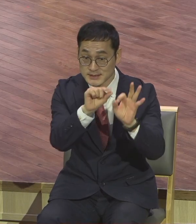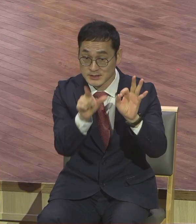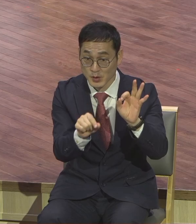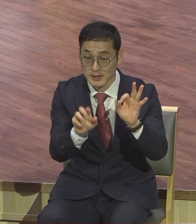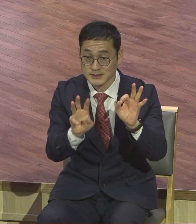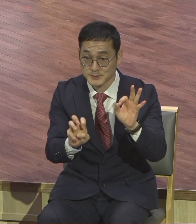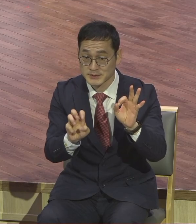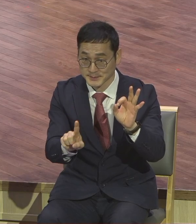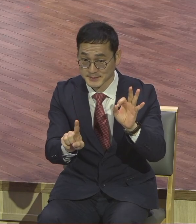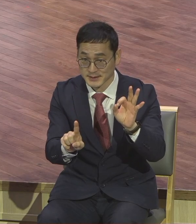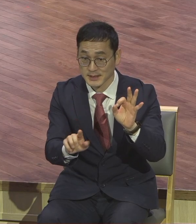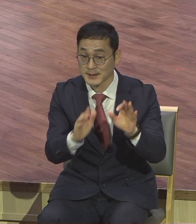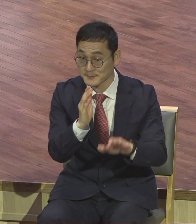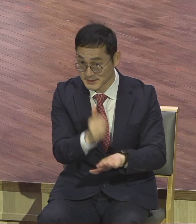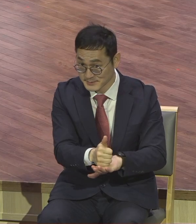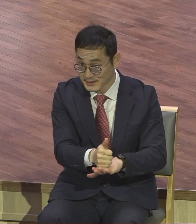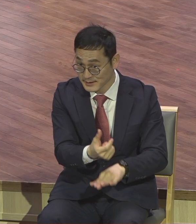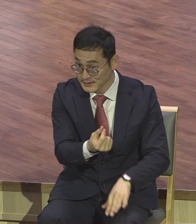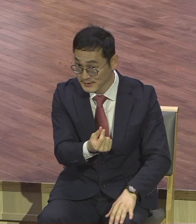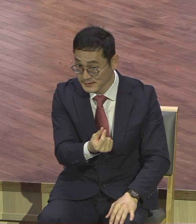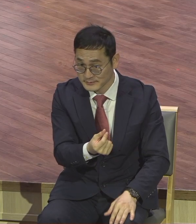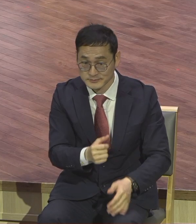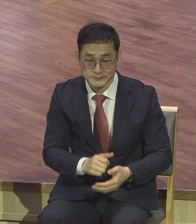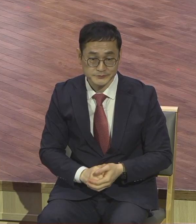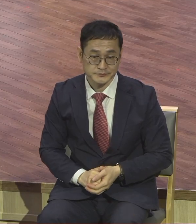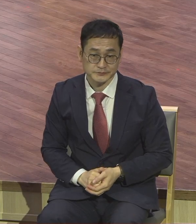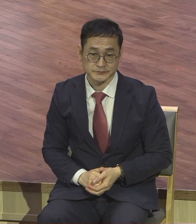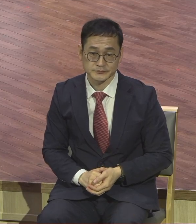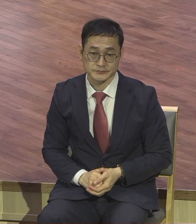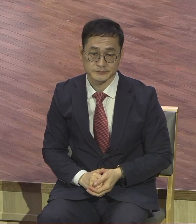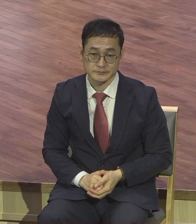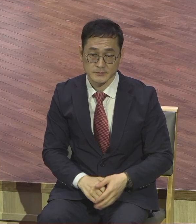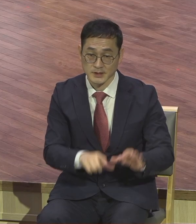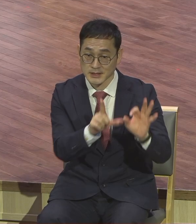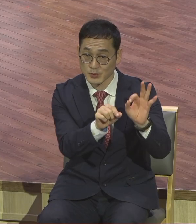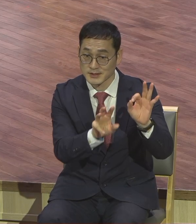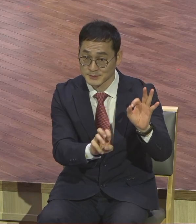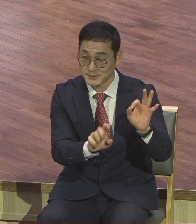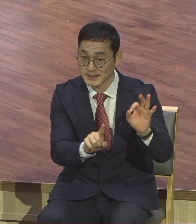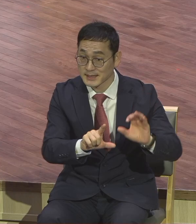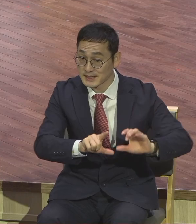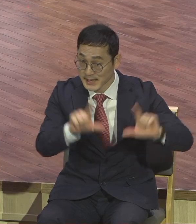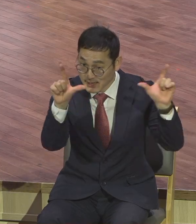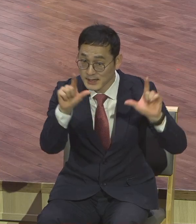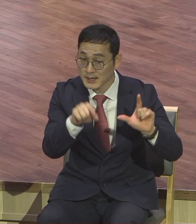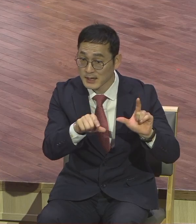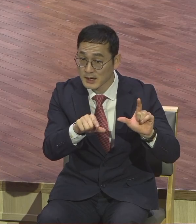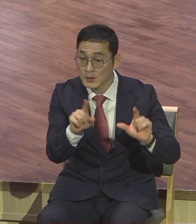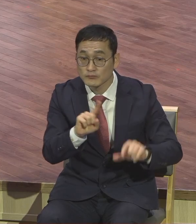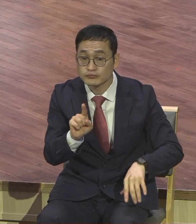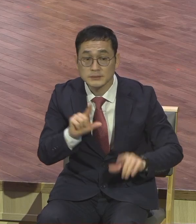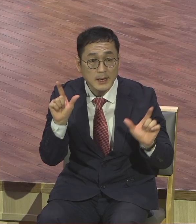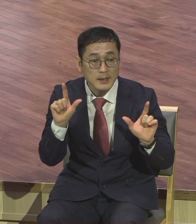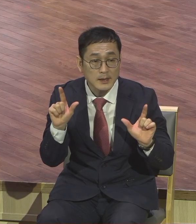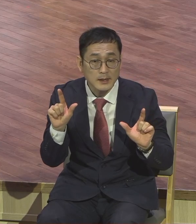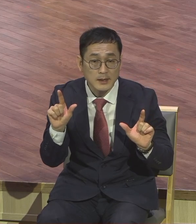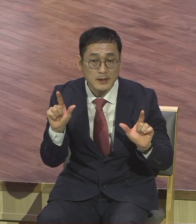10월 31일인데 10월 31일이 무슨 날이에요? 기독교적으로. 종교